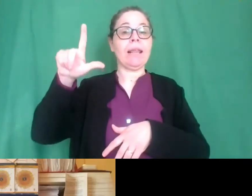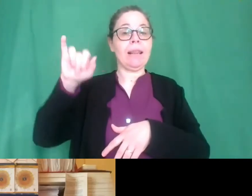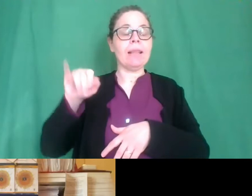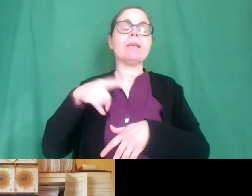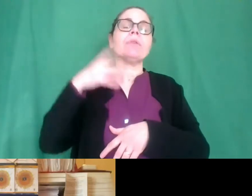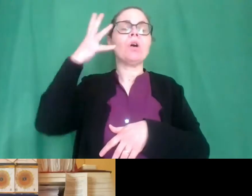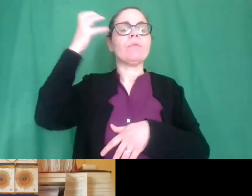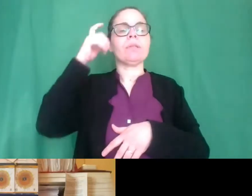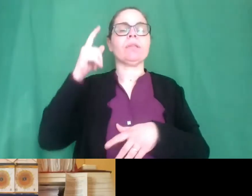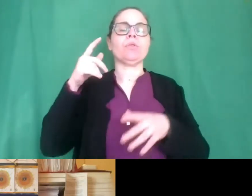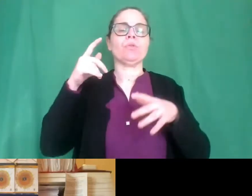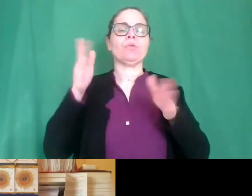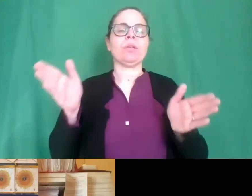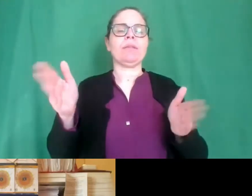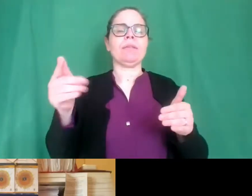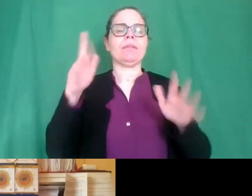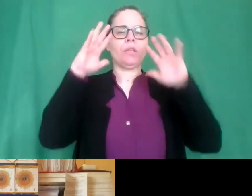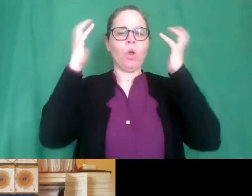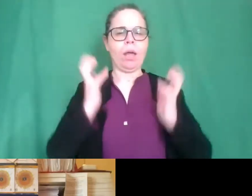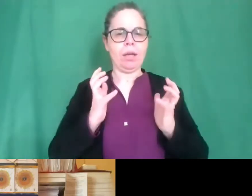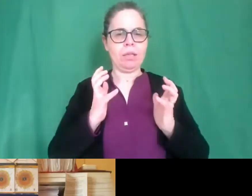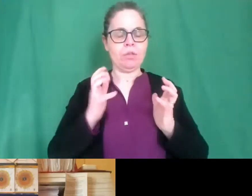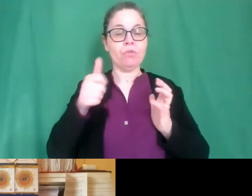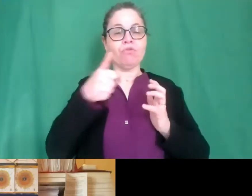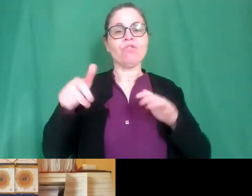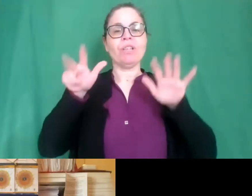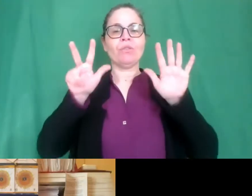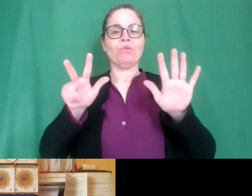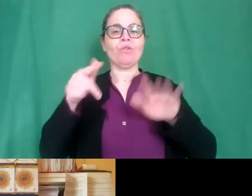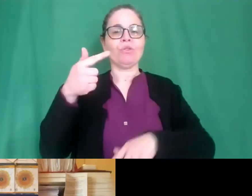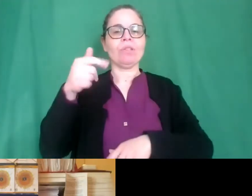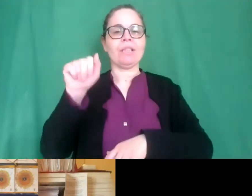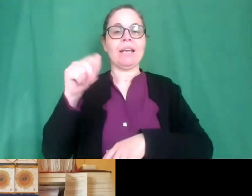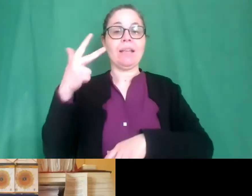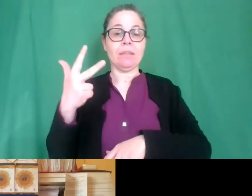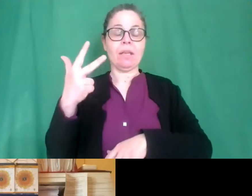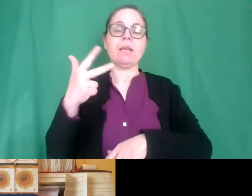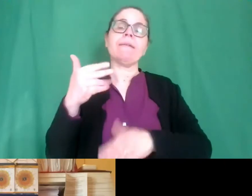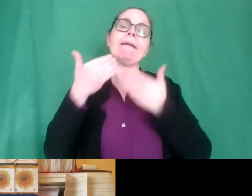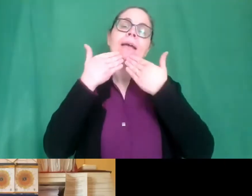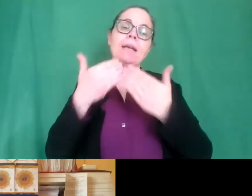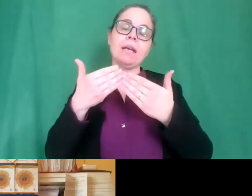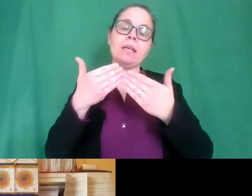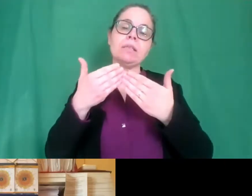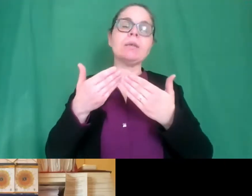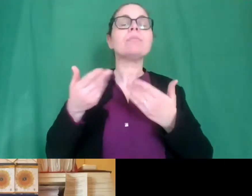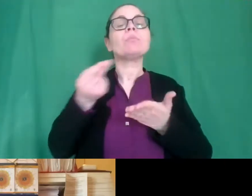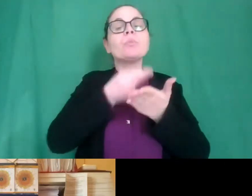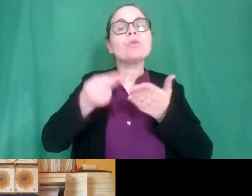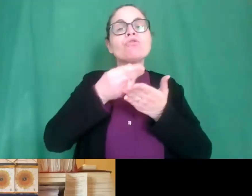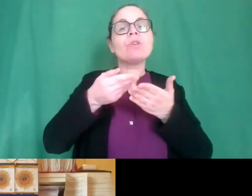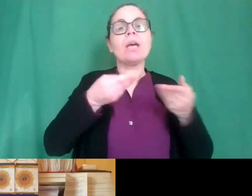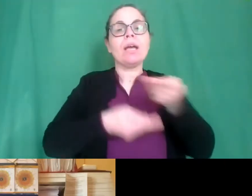108 TA3 innanzitutto grazie per la condivisione di questo progetto e per l'ospitalità che ci dai nella tua